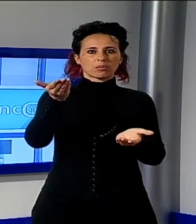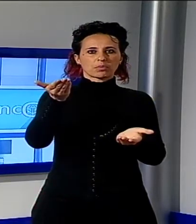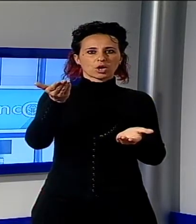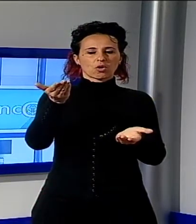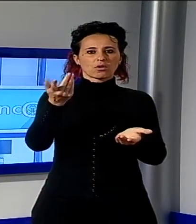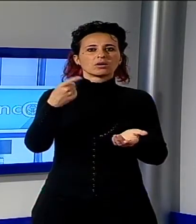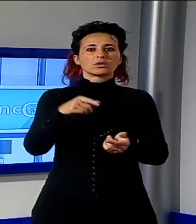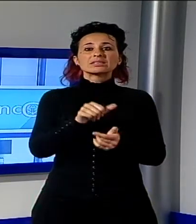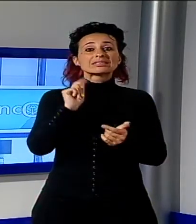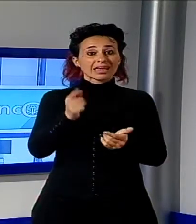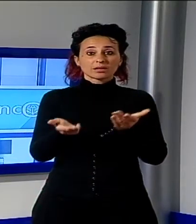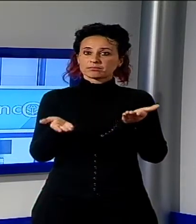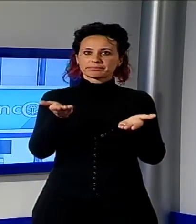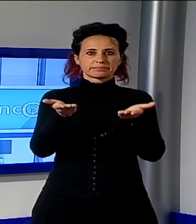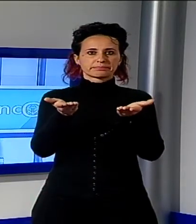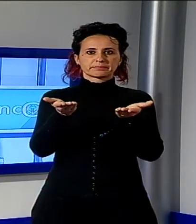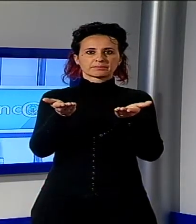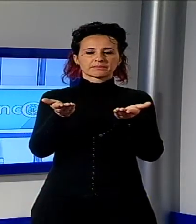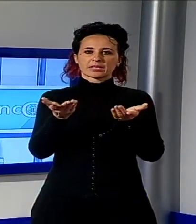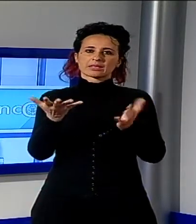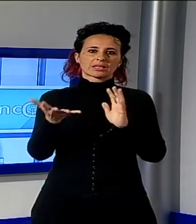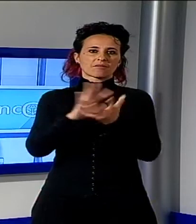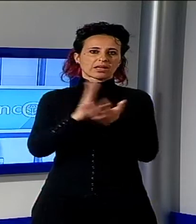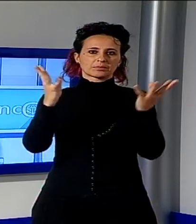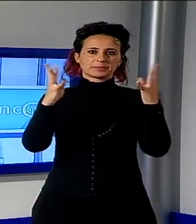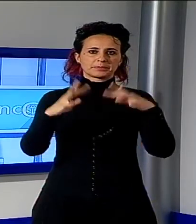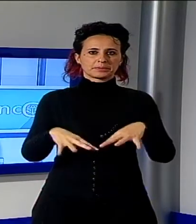soltanto portare ovunque disordini e sofferenze per tutti.